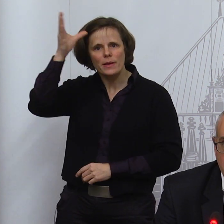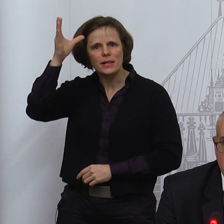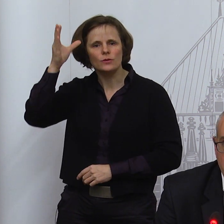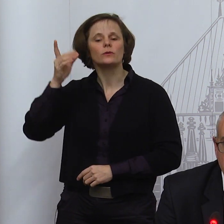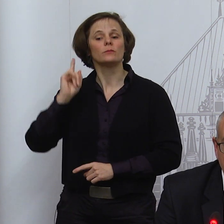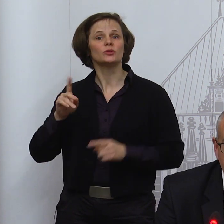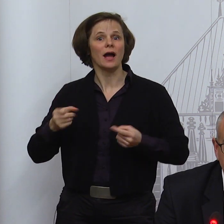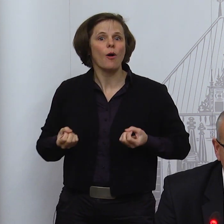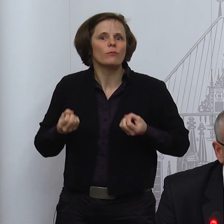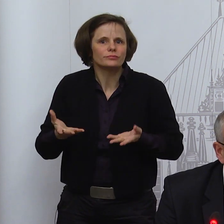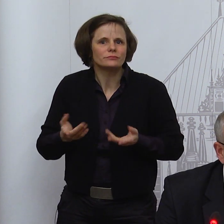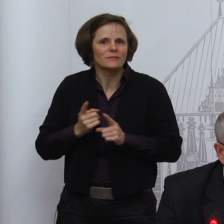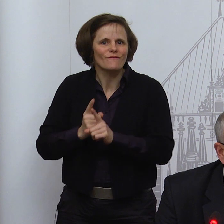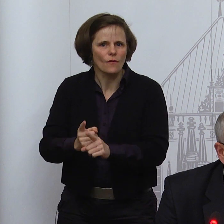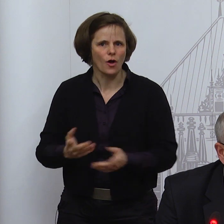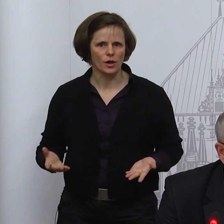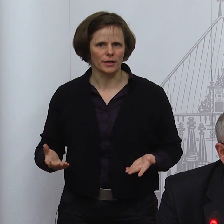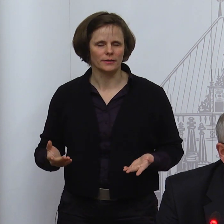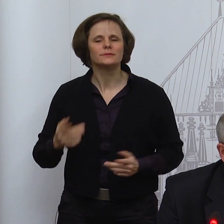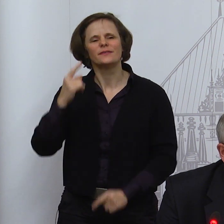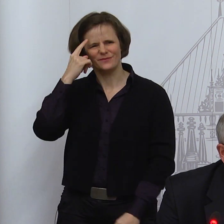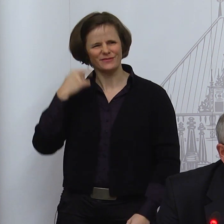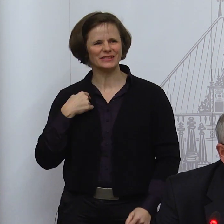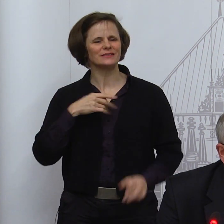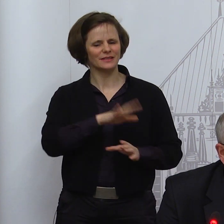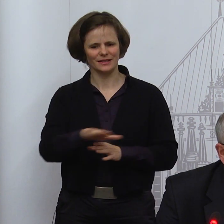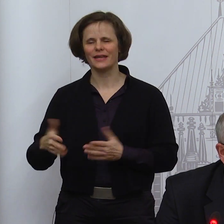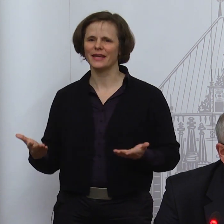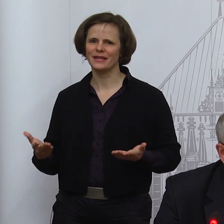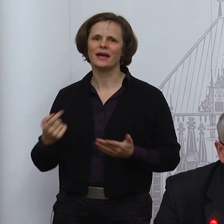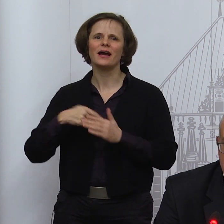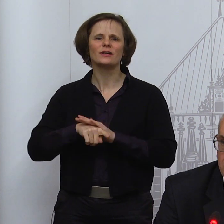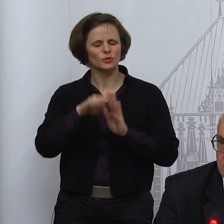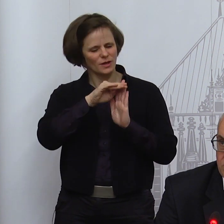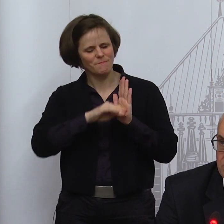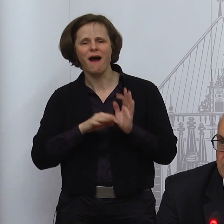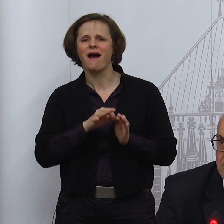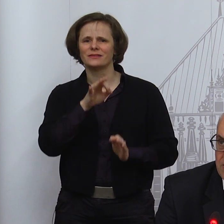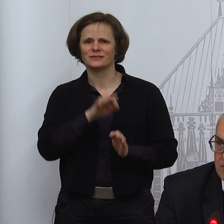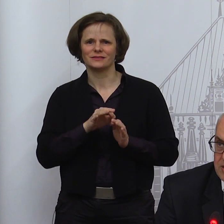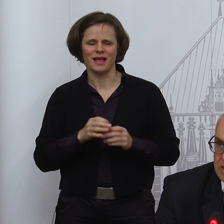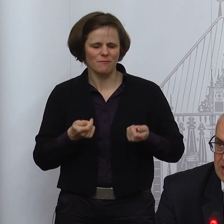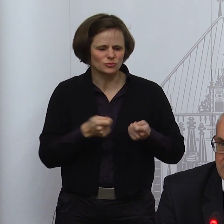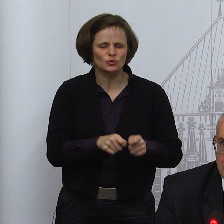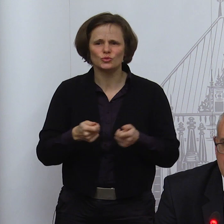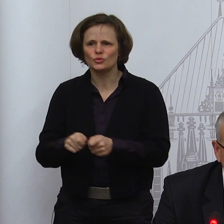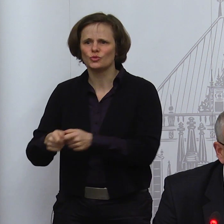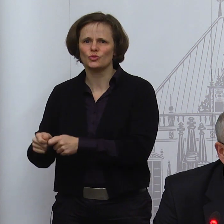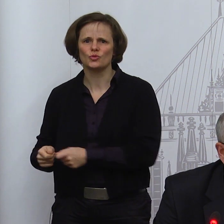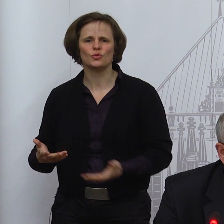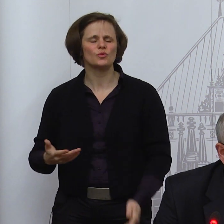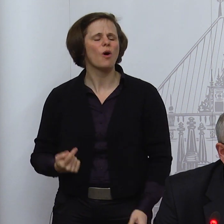Kinder, wissen wir, sind große Leidtragende von Schul- und Kitaschließungen, was ihre